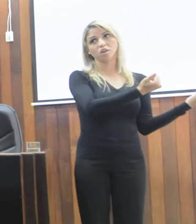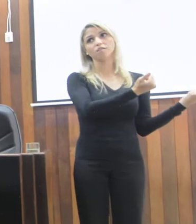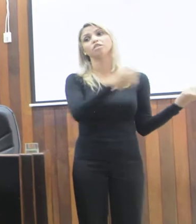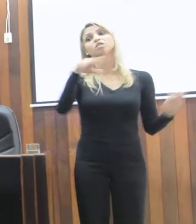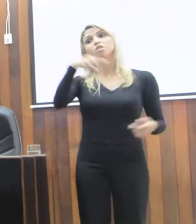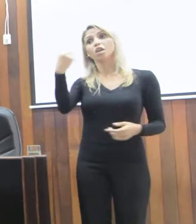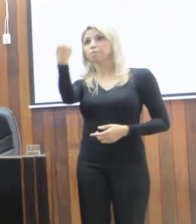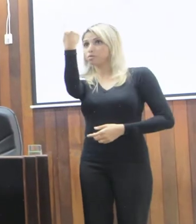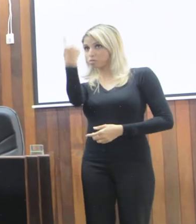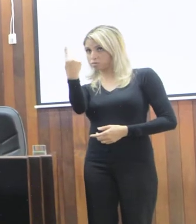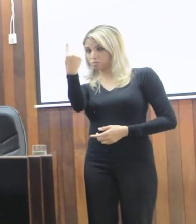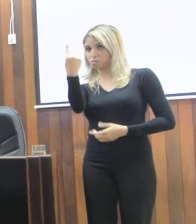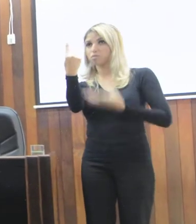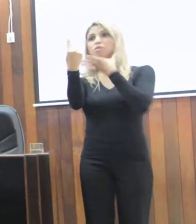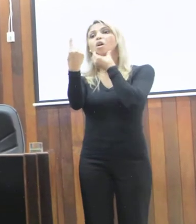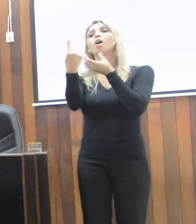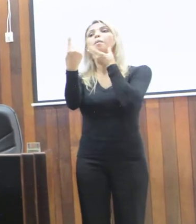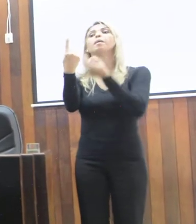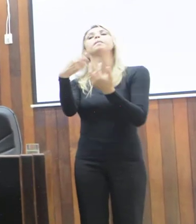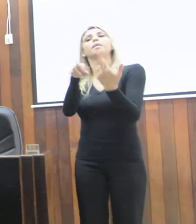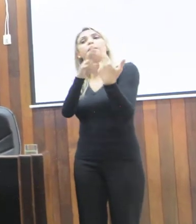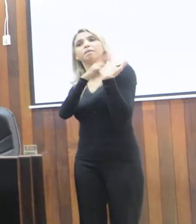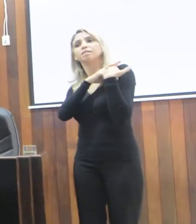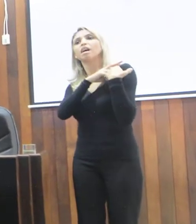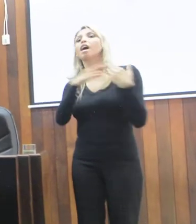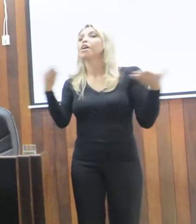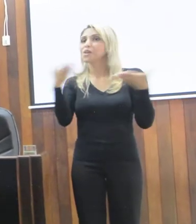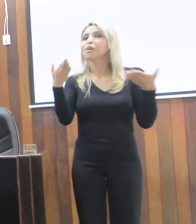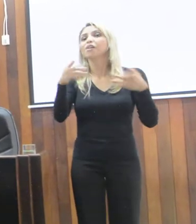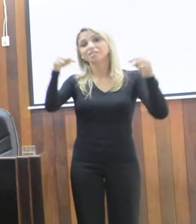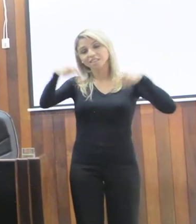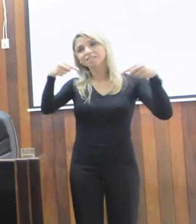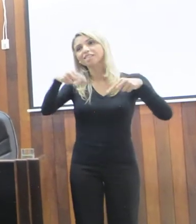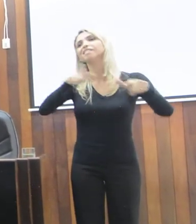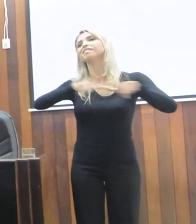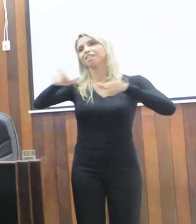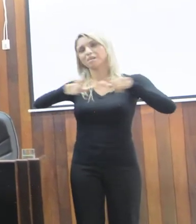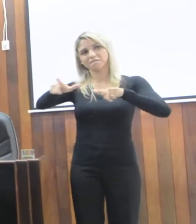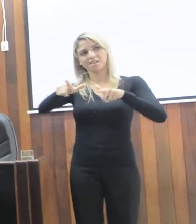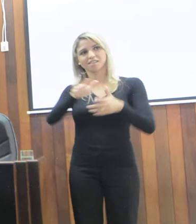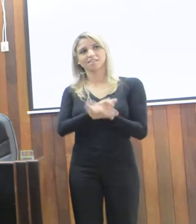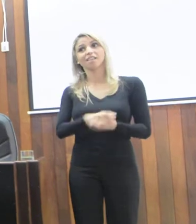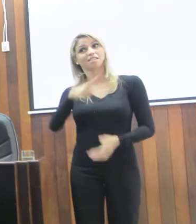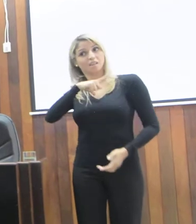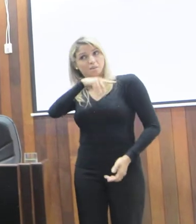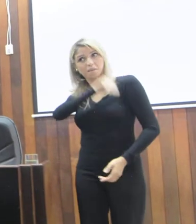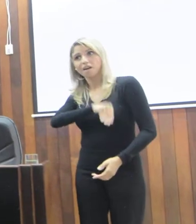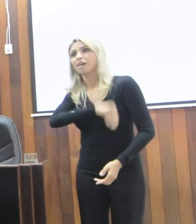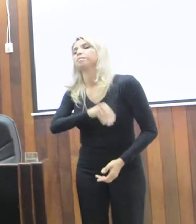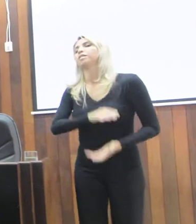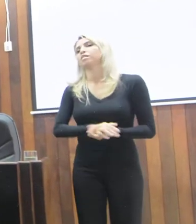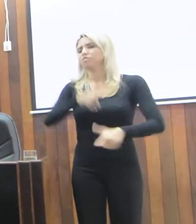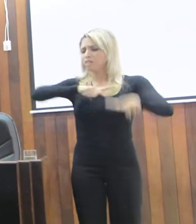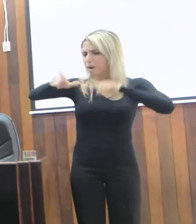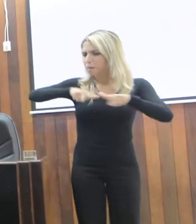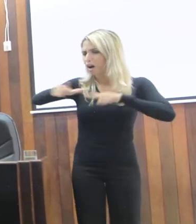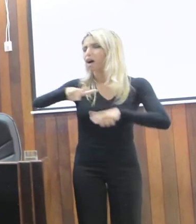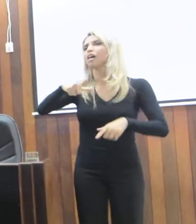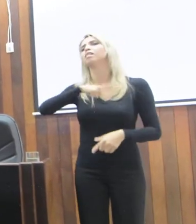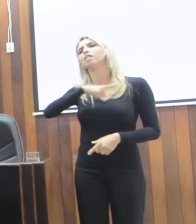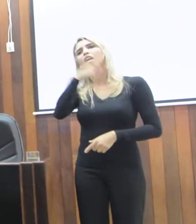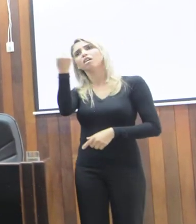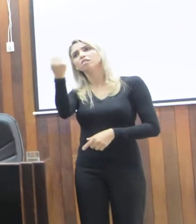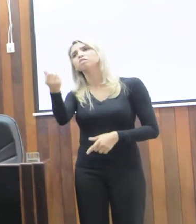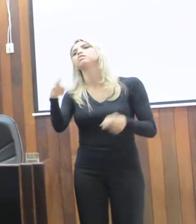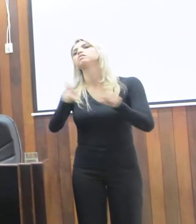escolhemos um garoto para representar a Câmara, e o Patrick até hoje trabalha na Câmara, ganha salário, trabalha, tem sua remuneração,